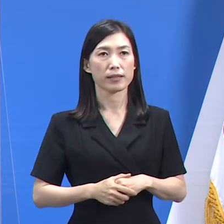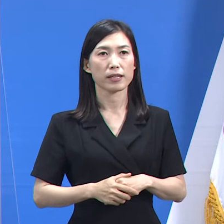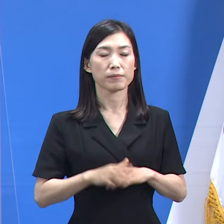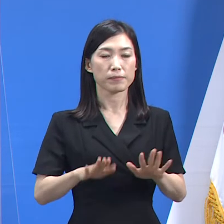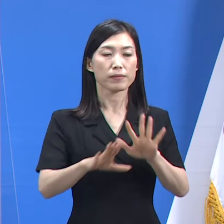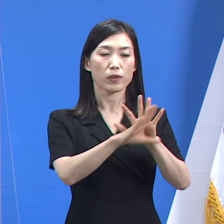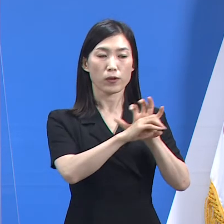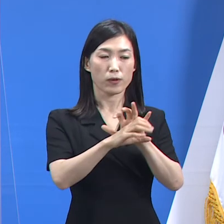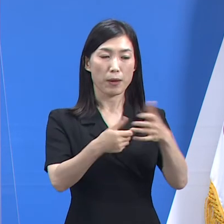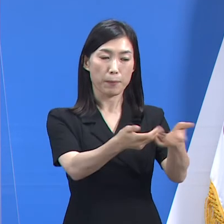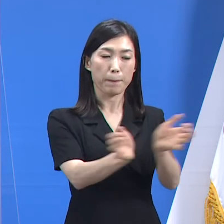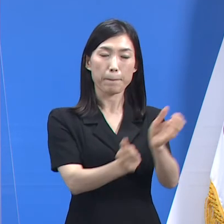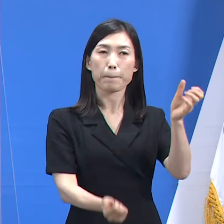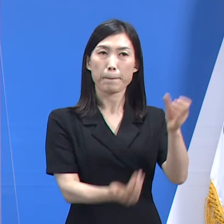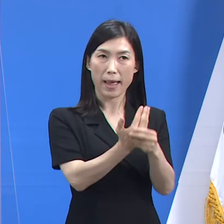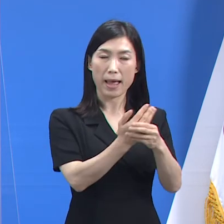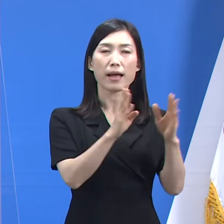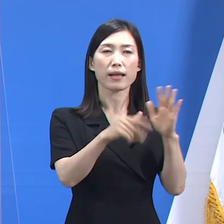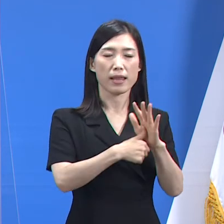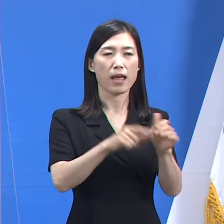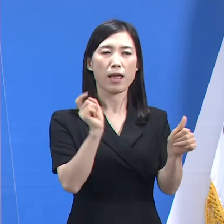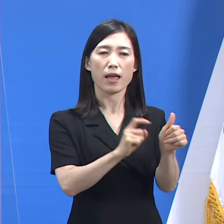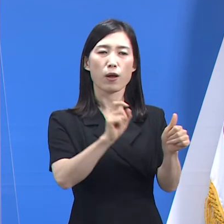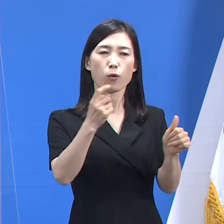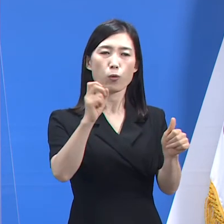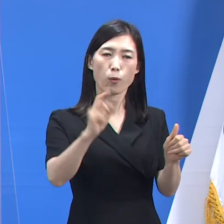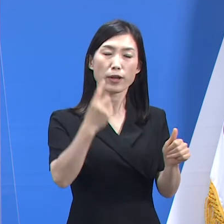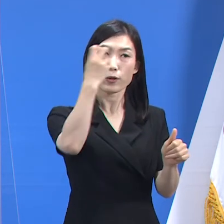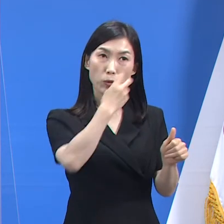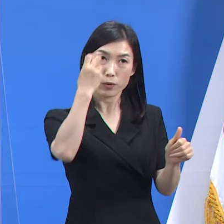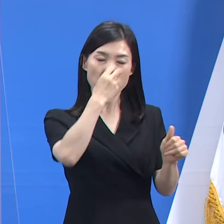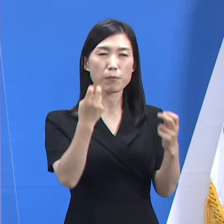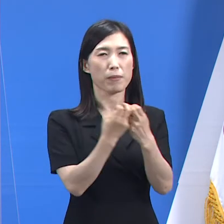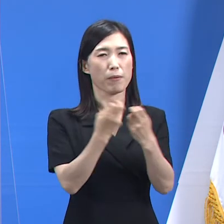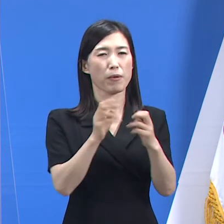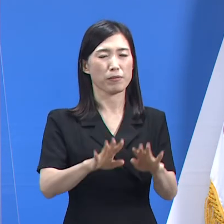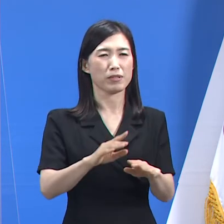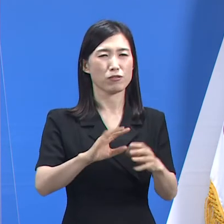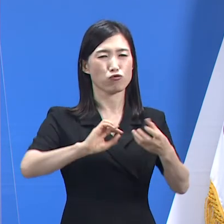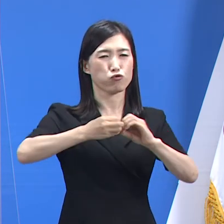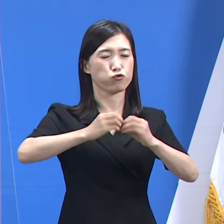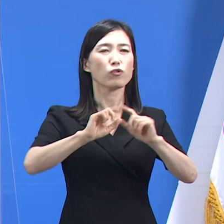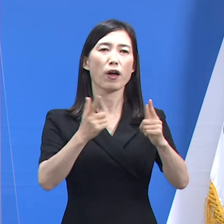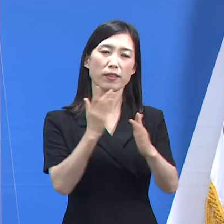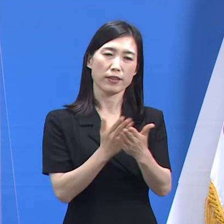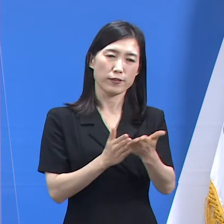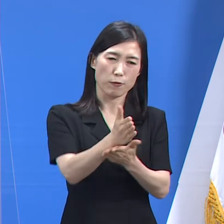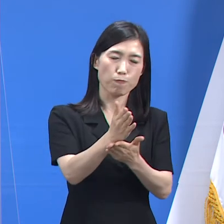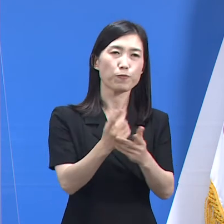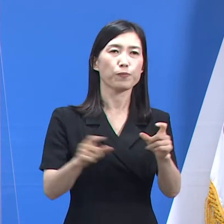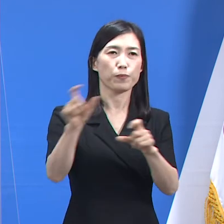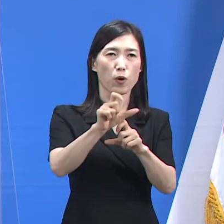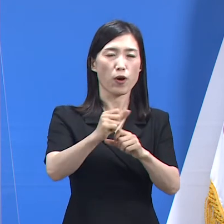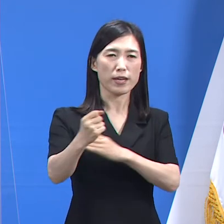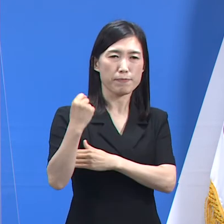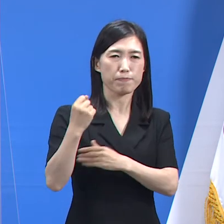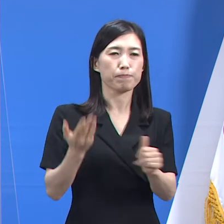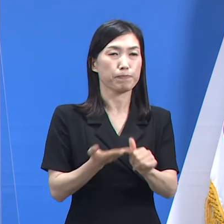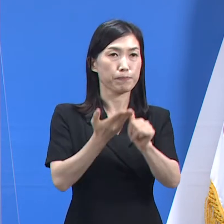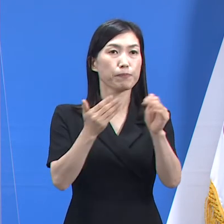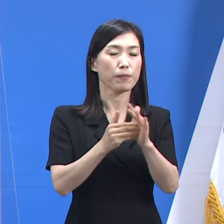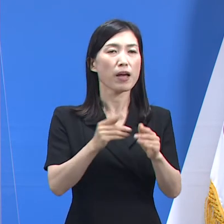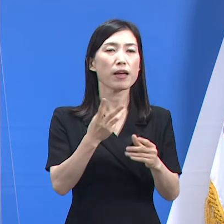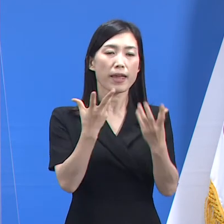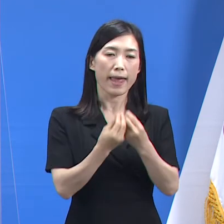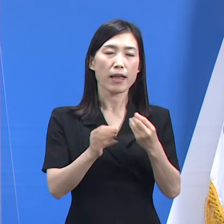코로나19 집단감염 발생 시 역학조사 측에도 효율적으로 보완하고 전문 역량을 강화했습니다. 도는 환자